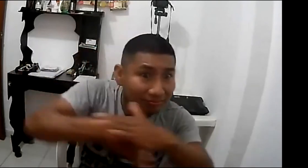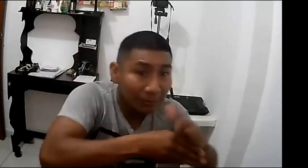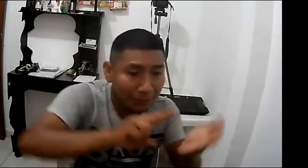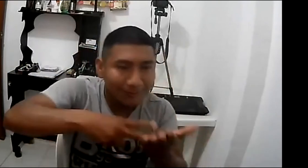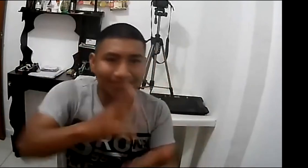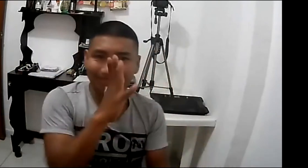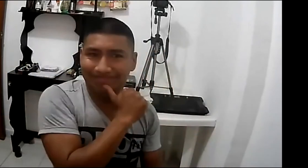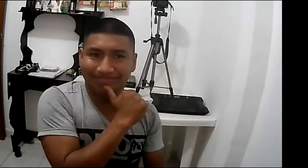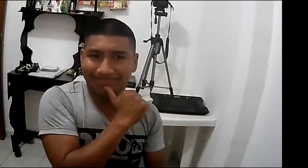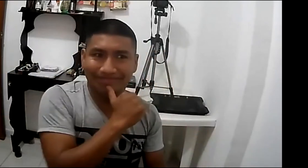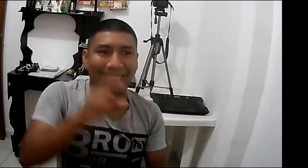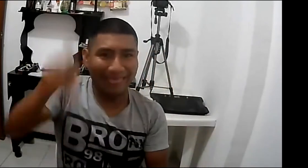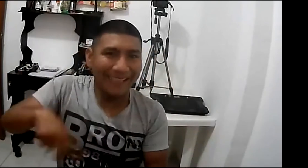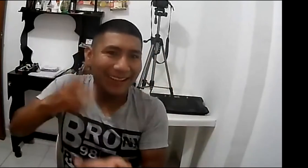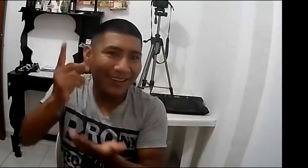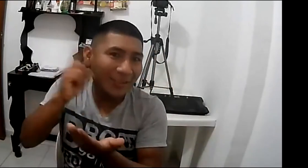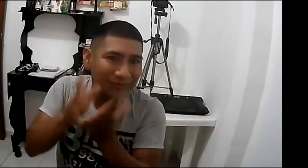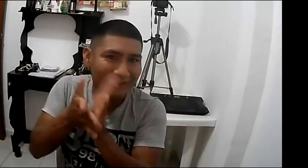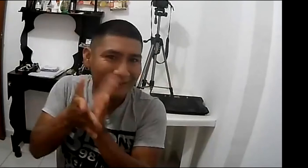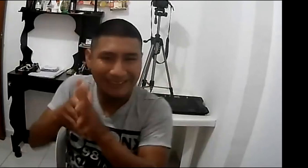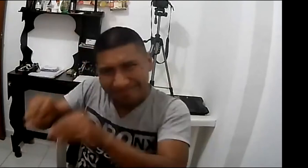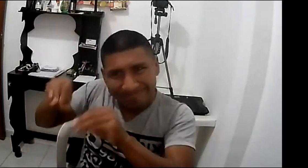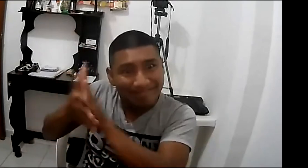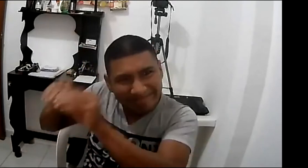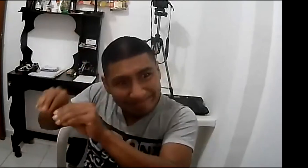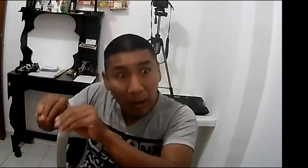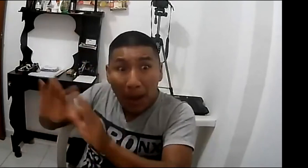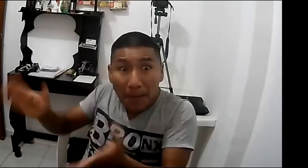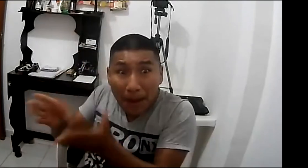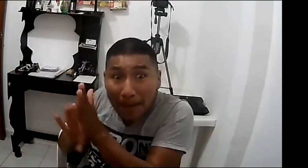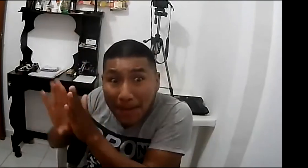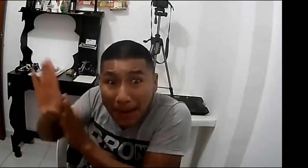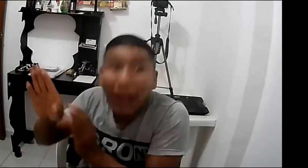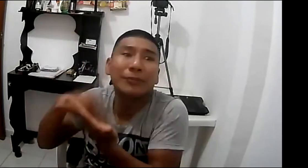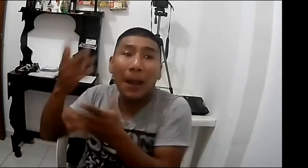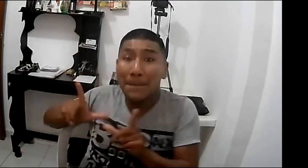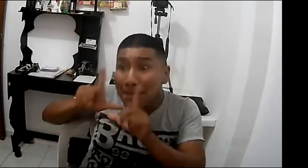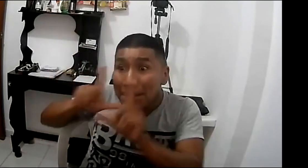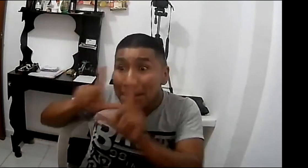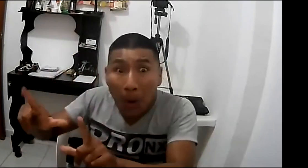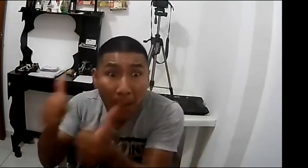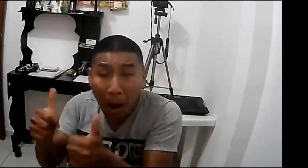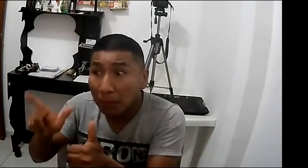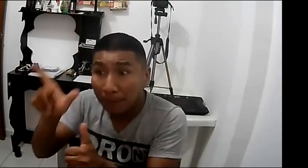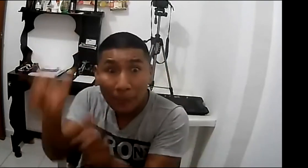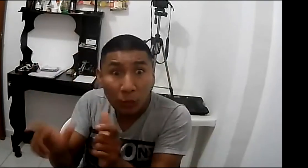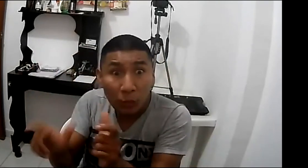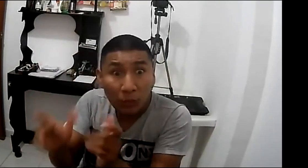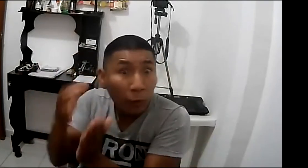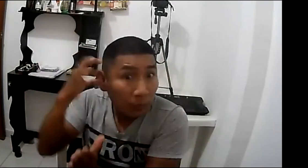personas están porque no hay intérpretes en estos momentos entonces creo que la formación y la lengua de señas la presencia de la